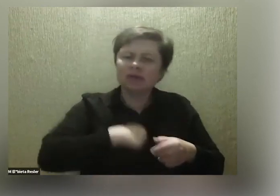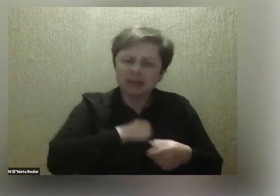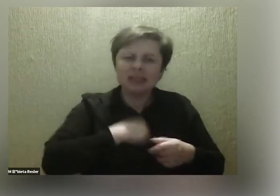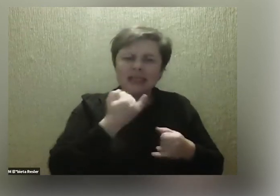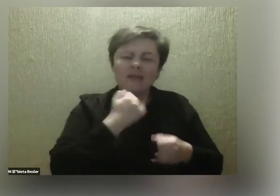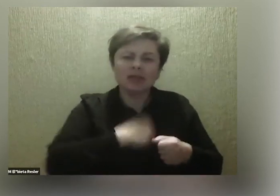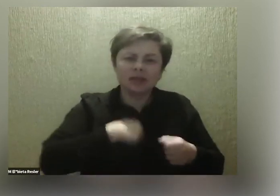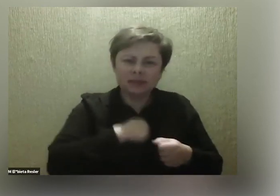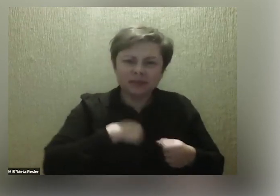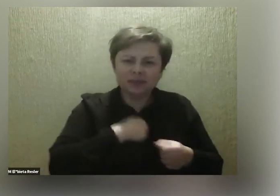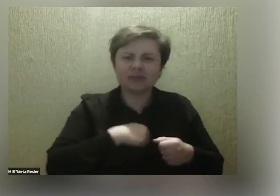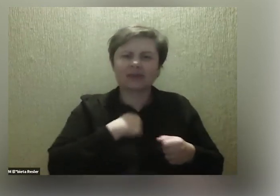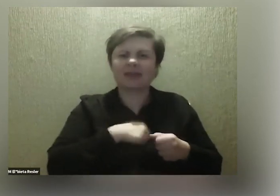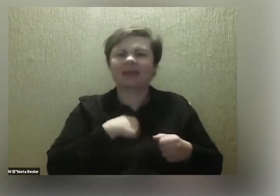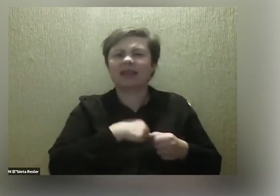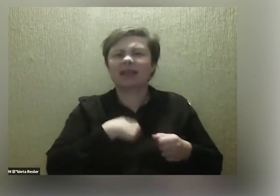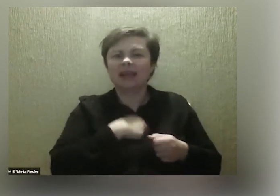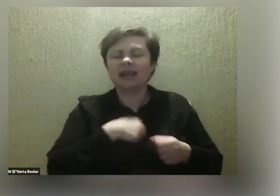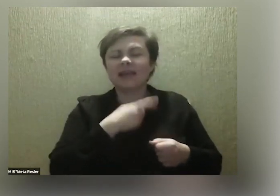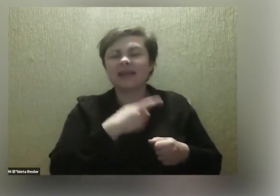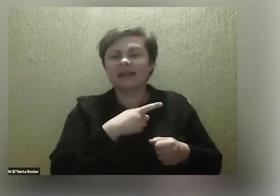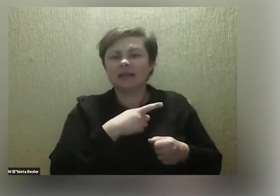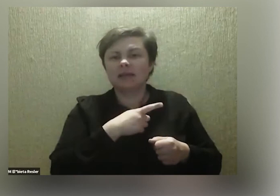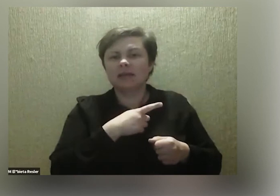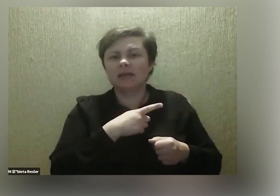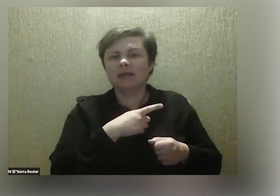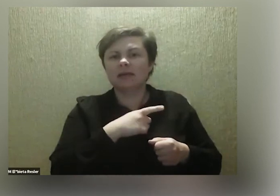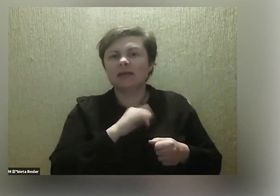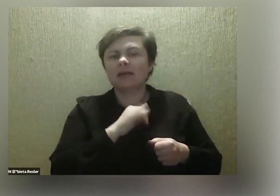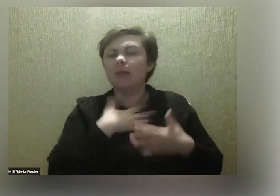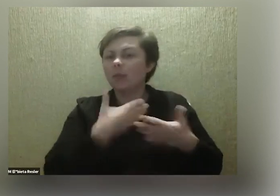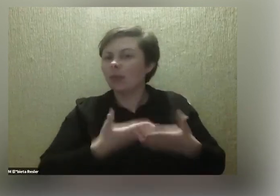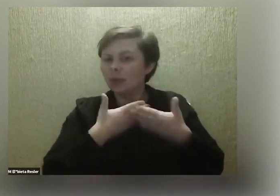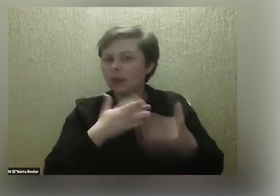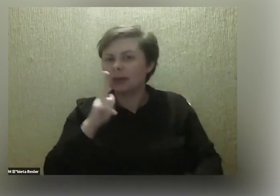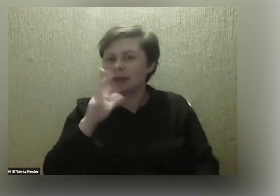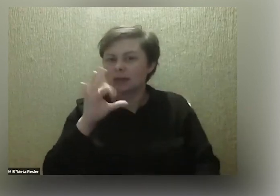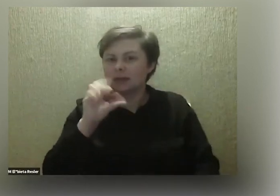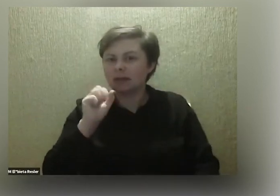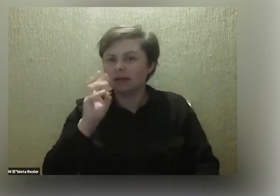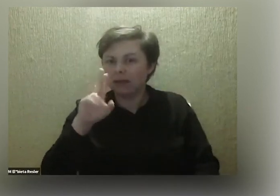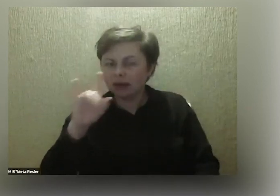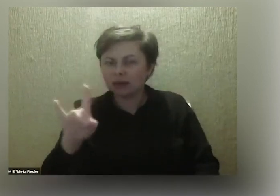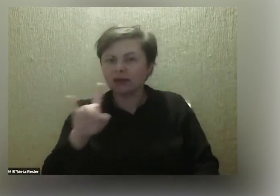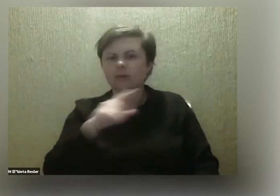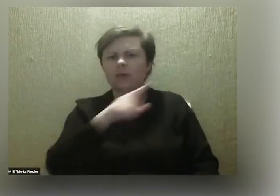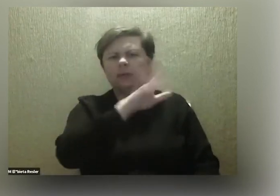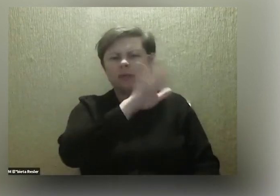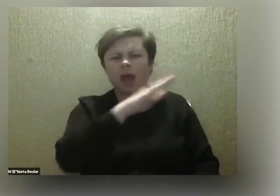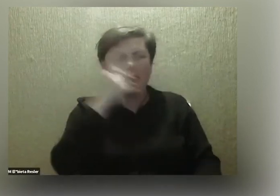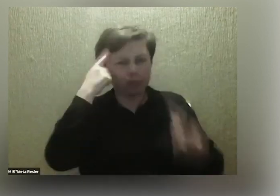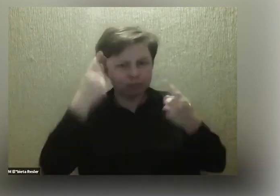o tym, jak się miało właśnie urodzić ksabery, to mówiłaś o takim przekonaniu,